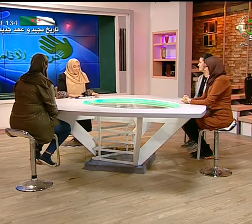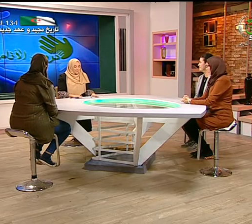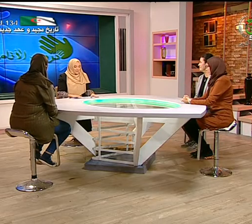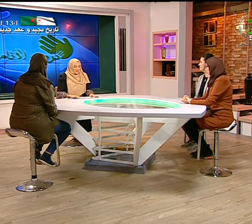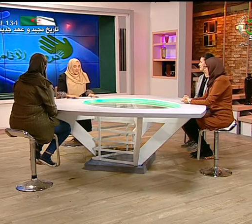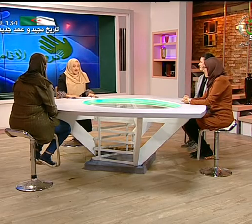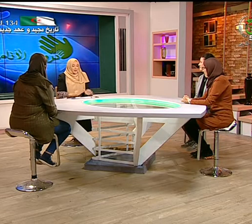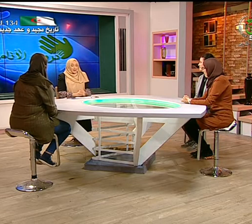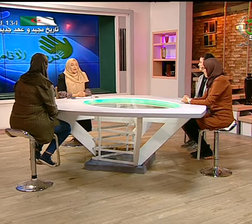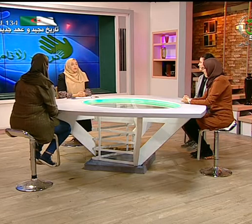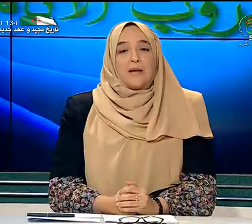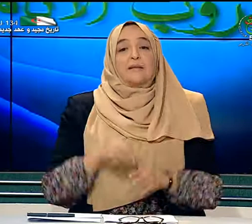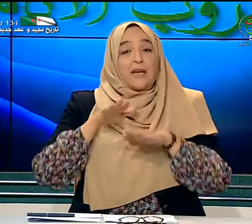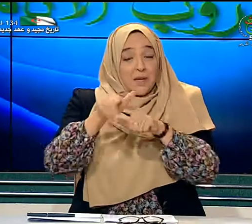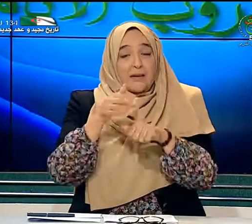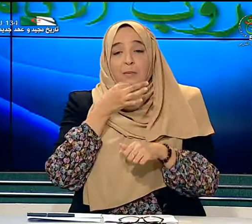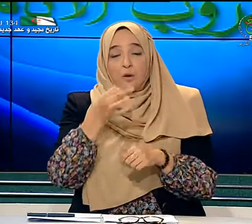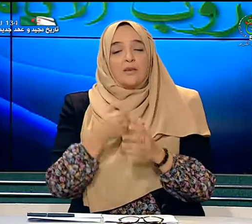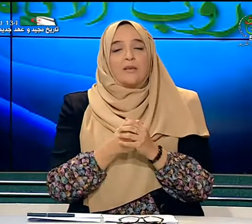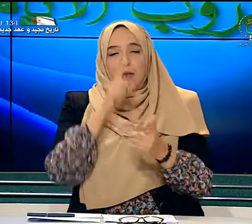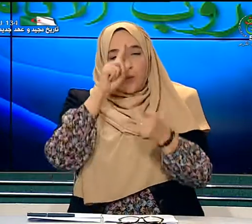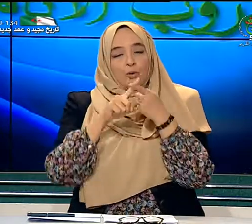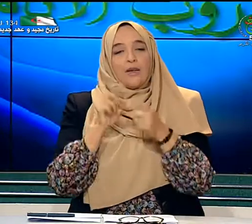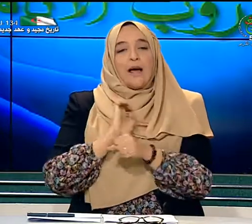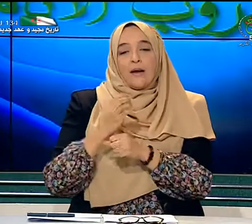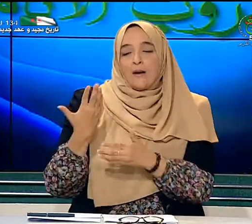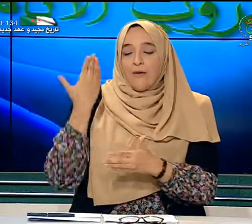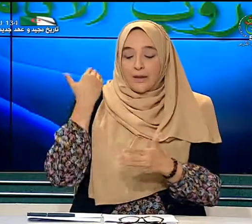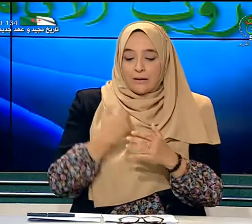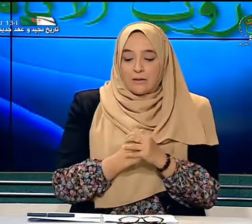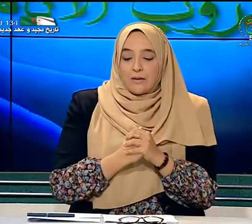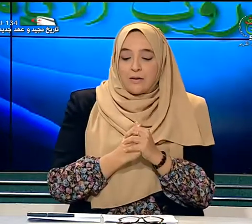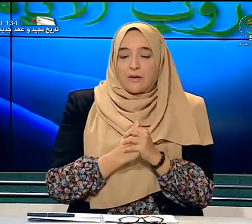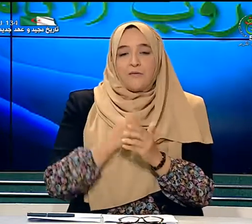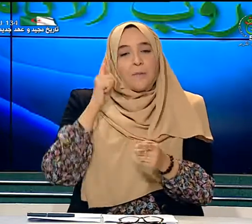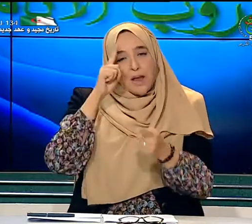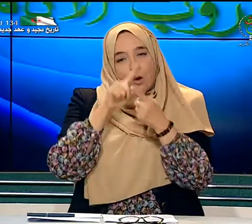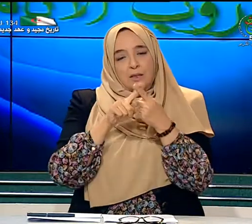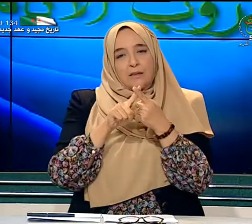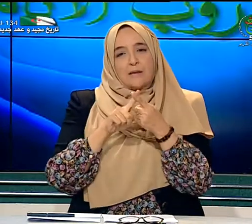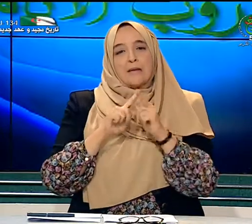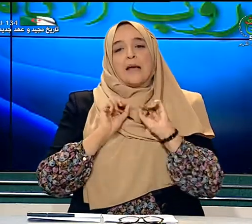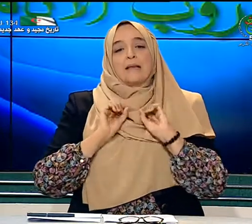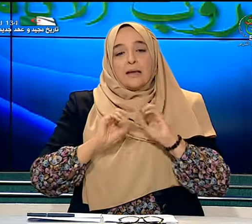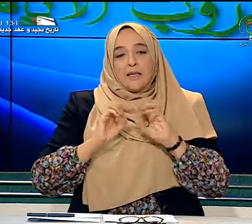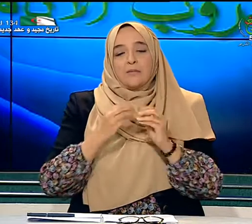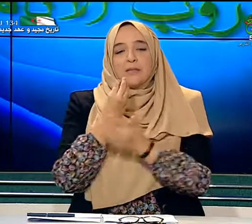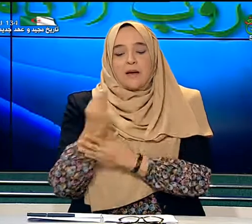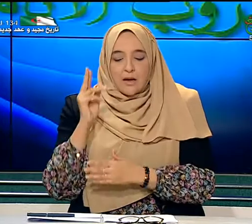تكملة كما قلت لموضوع الحلقة الفارطة فيما يخص تعليم صغار